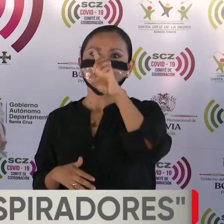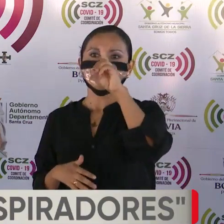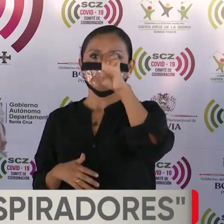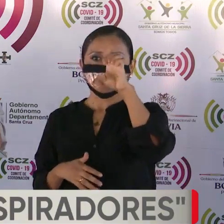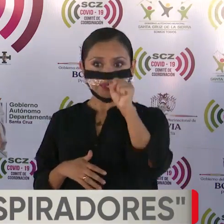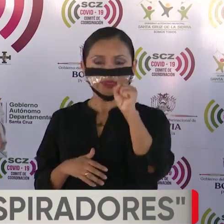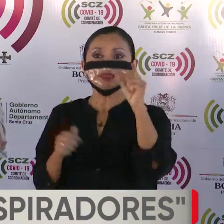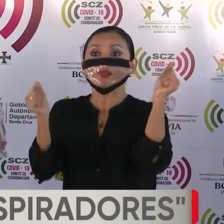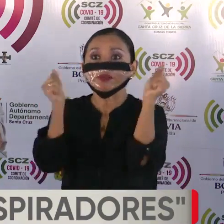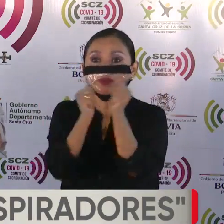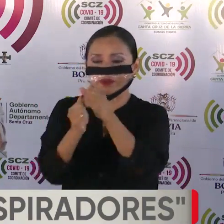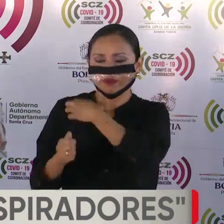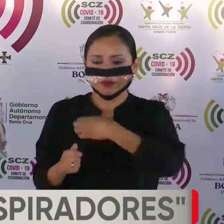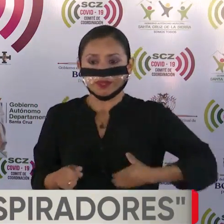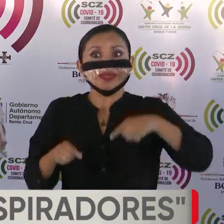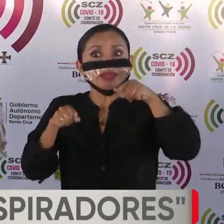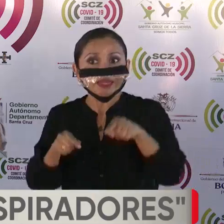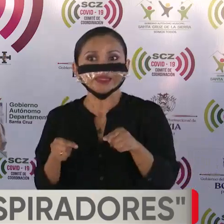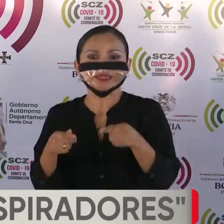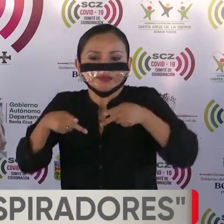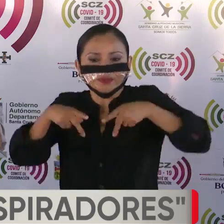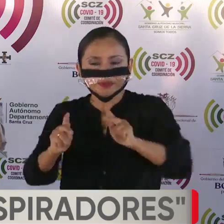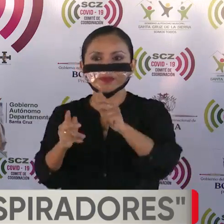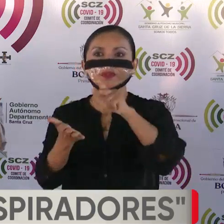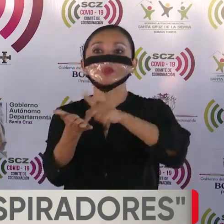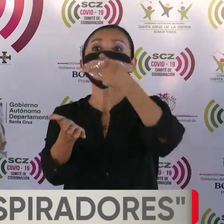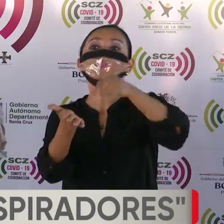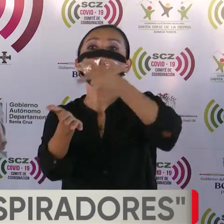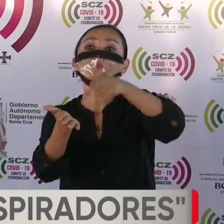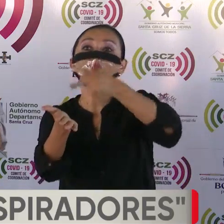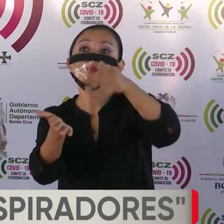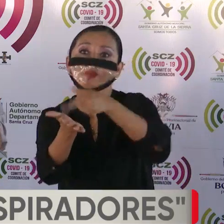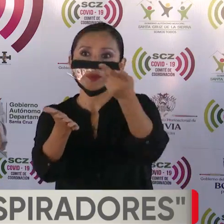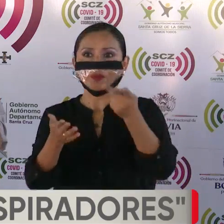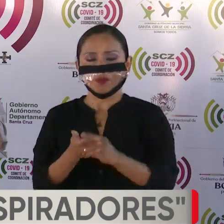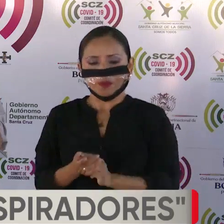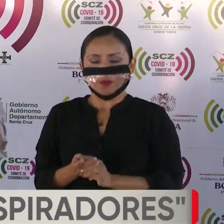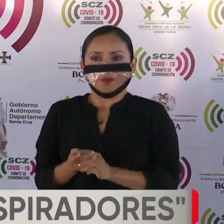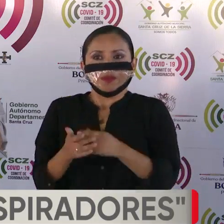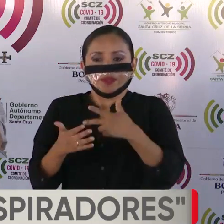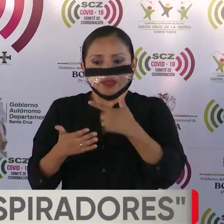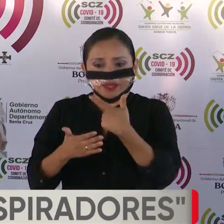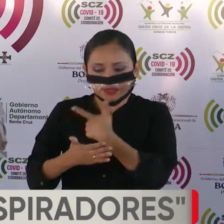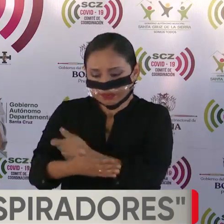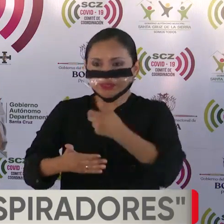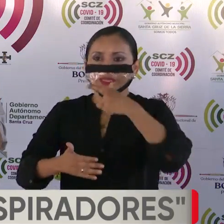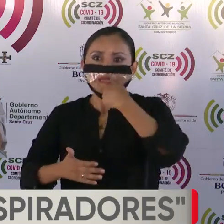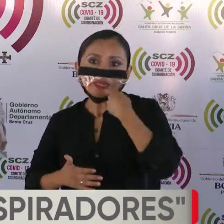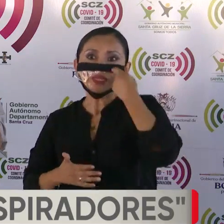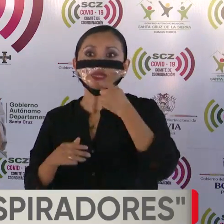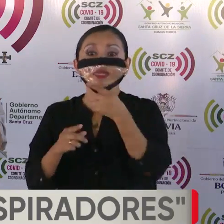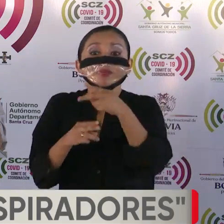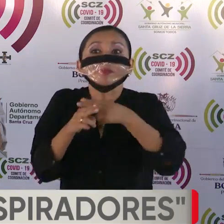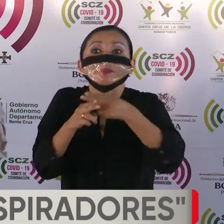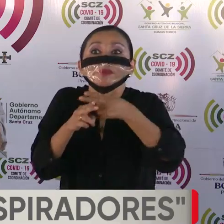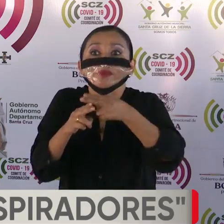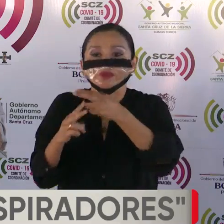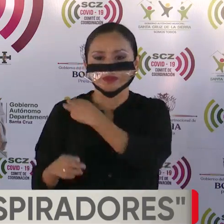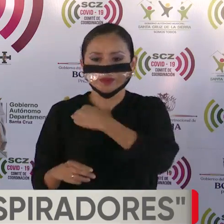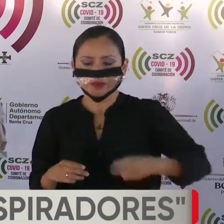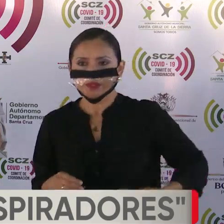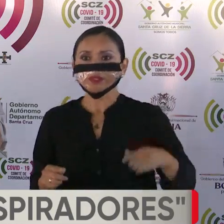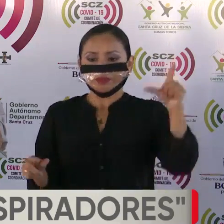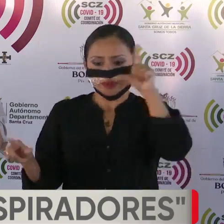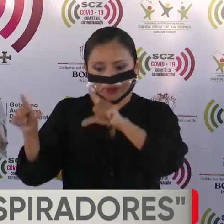que permitirá definitivamente duplicar las pruebas realizadas. Y tengo que celebrar que pronto el municipio ponga su